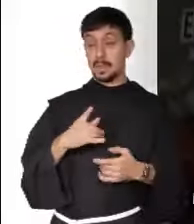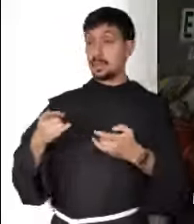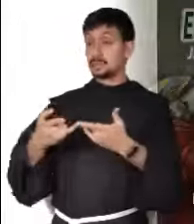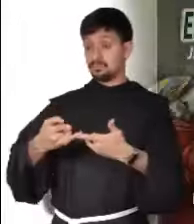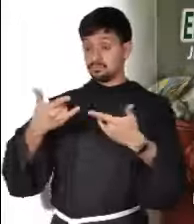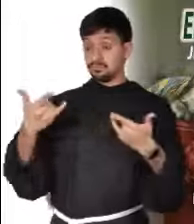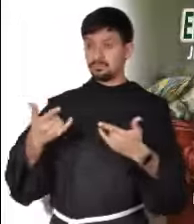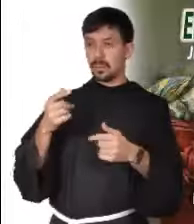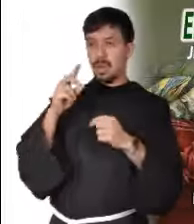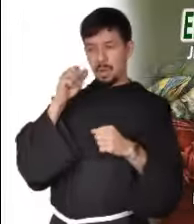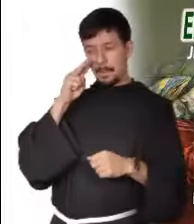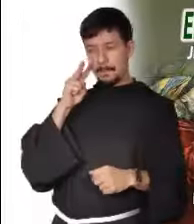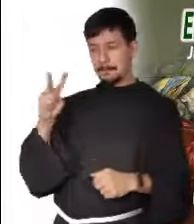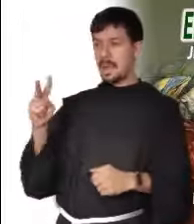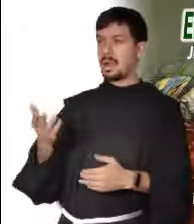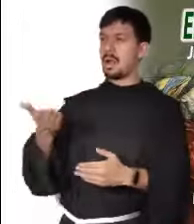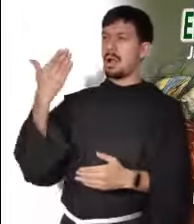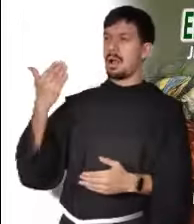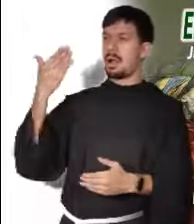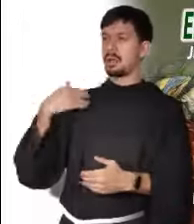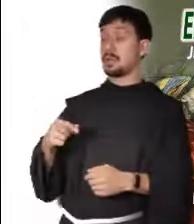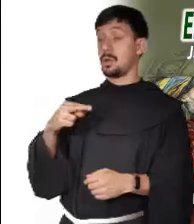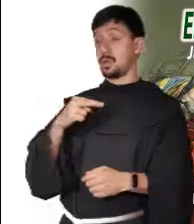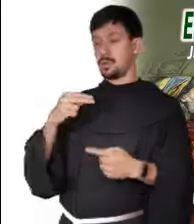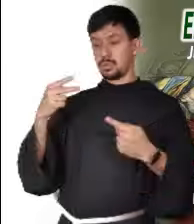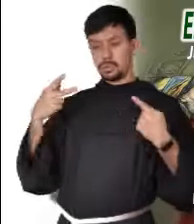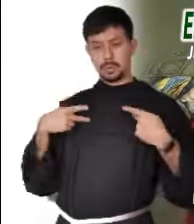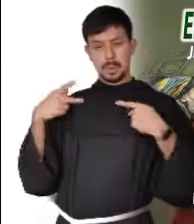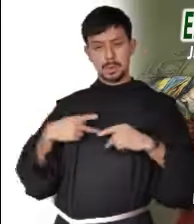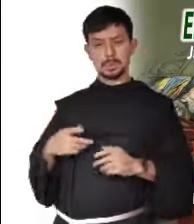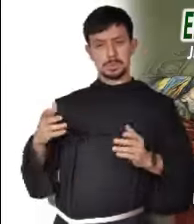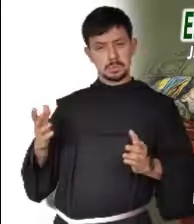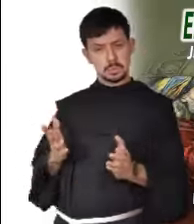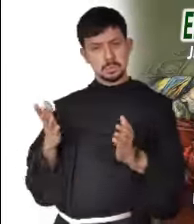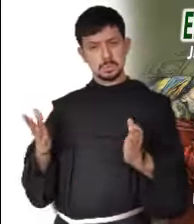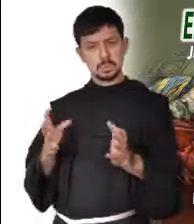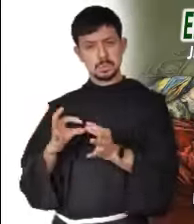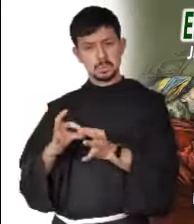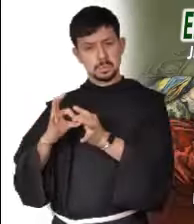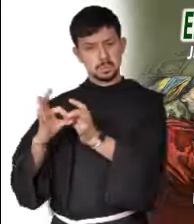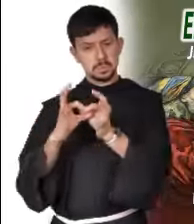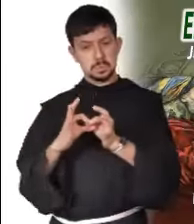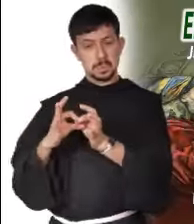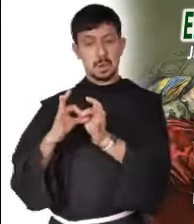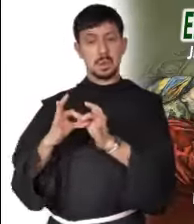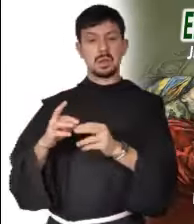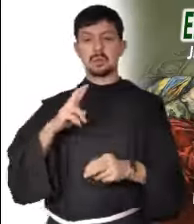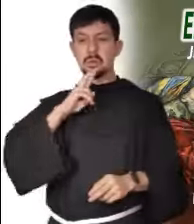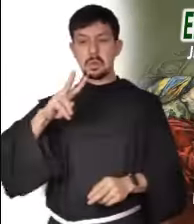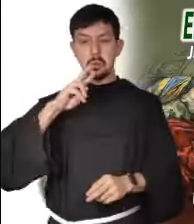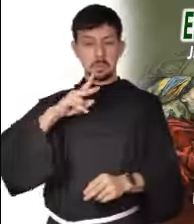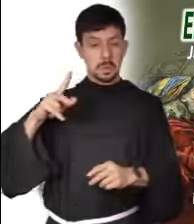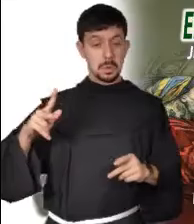camino histórico, como es la libertad y las instituciones democráticas. Hoy